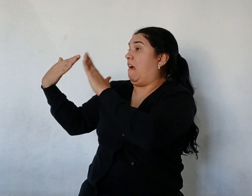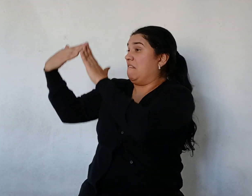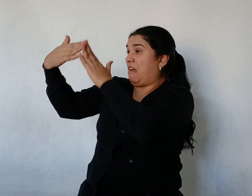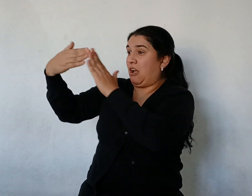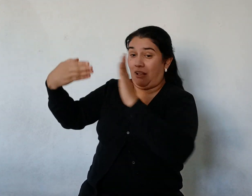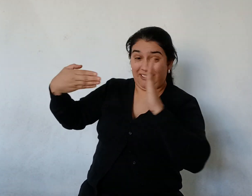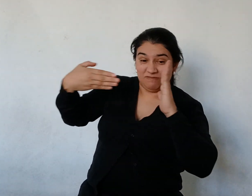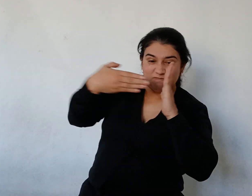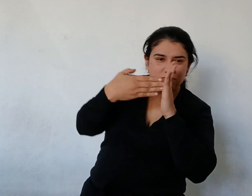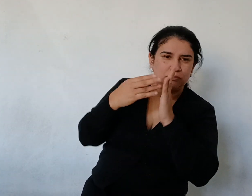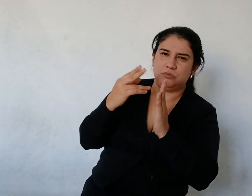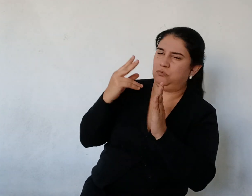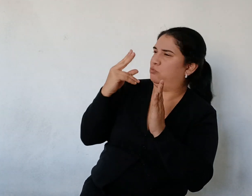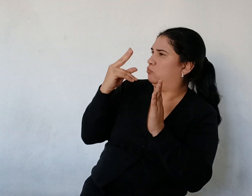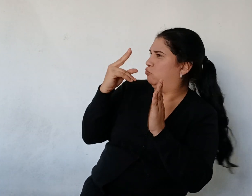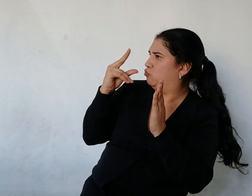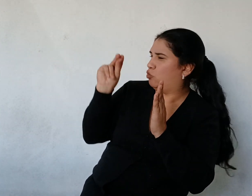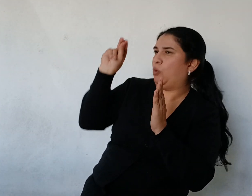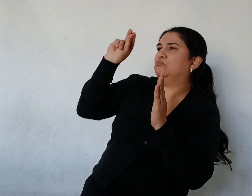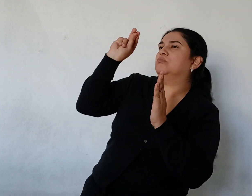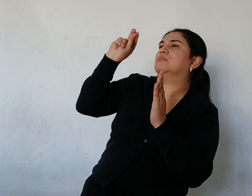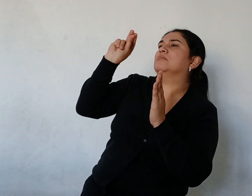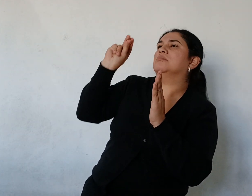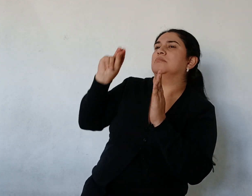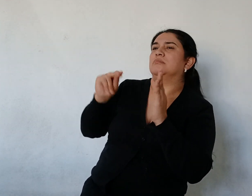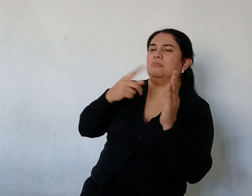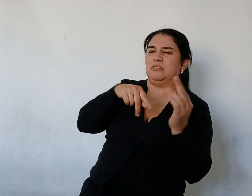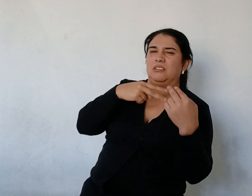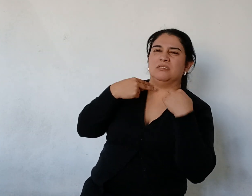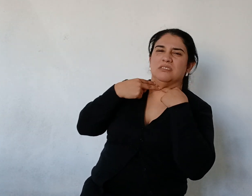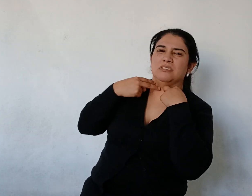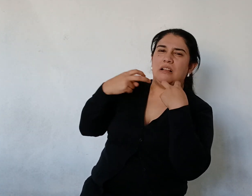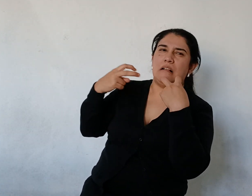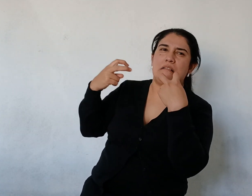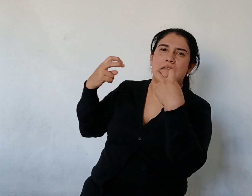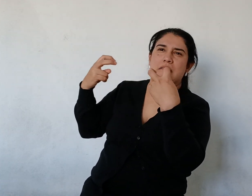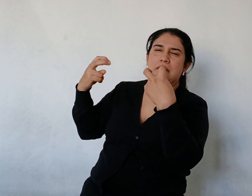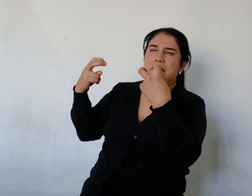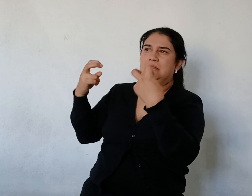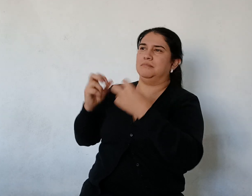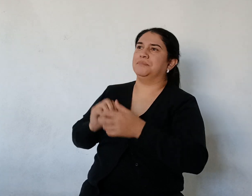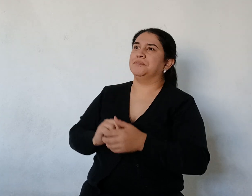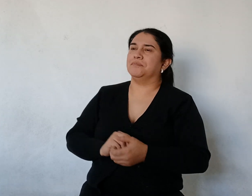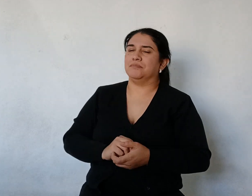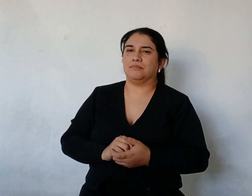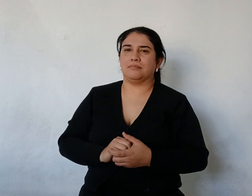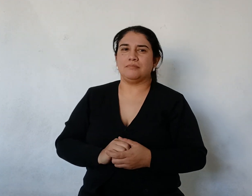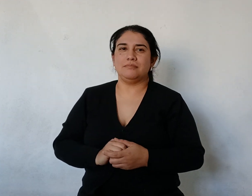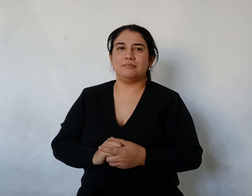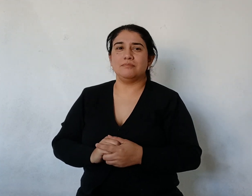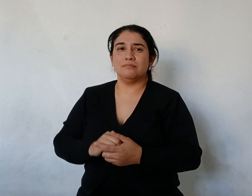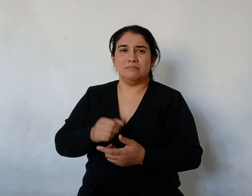va a pasar Gritaron los yacarés Lanzándose al dique Cada cual a su puesto Entre los troncos